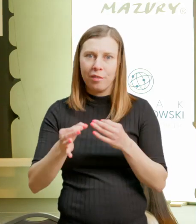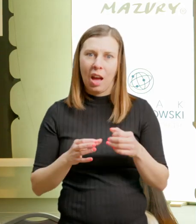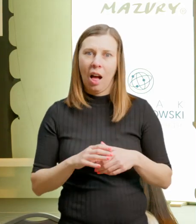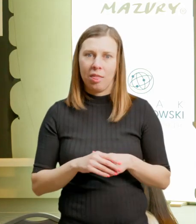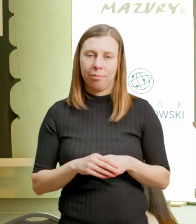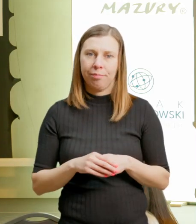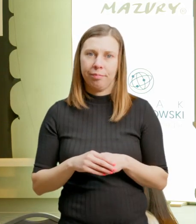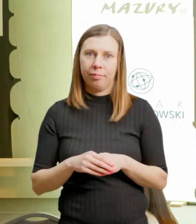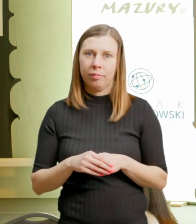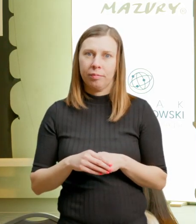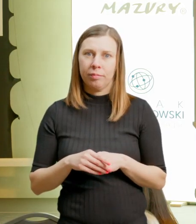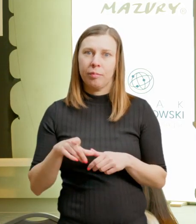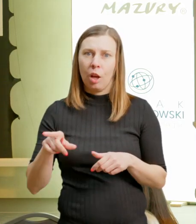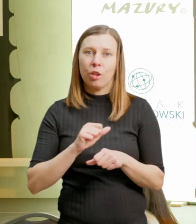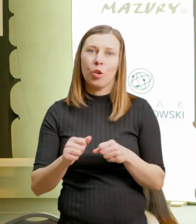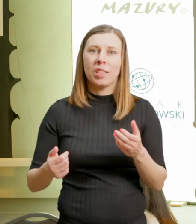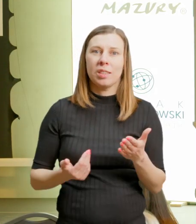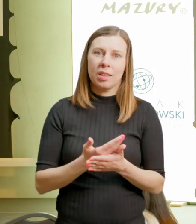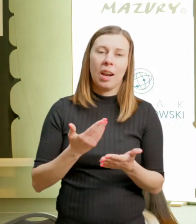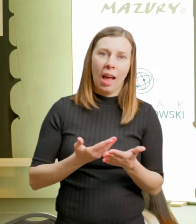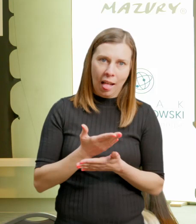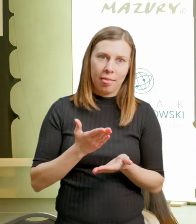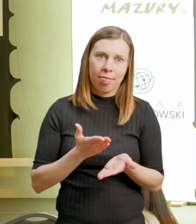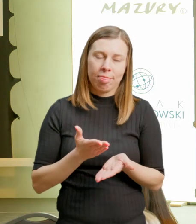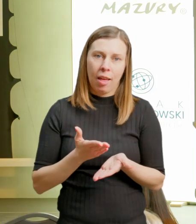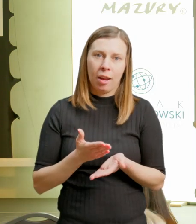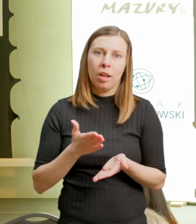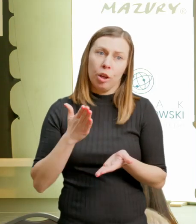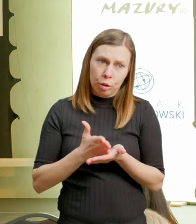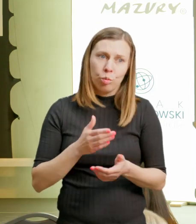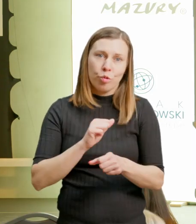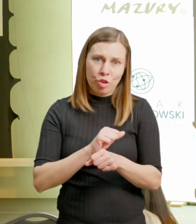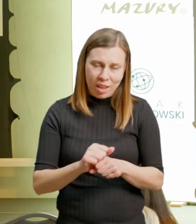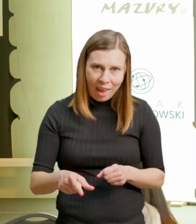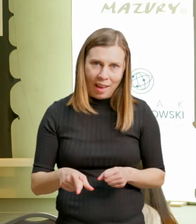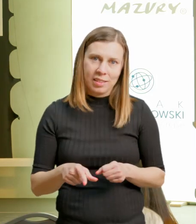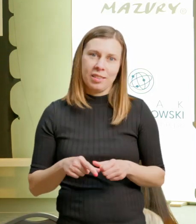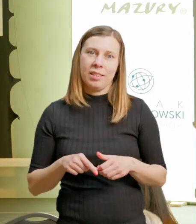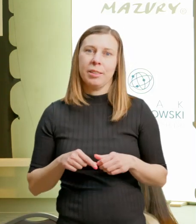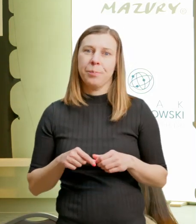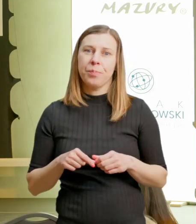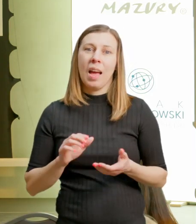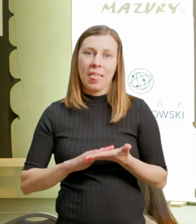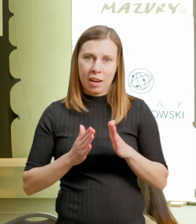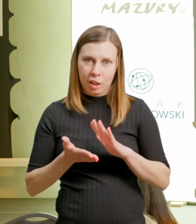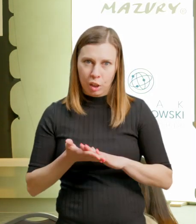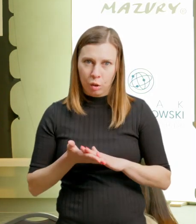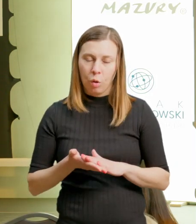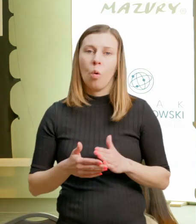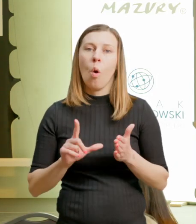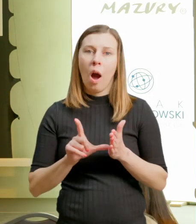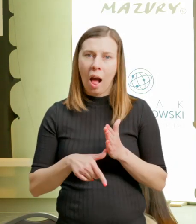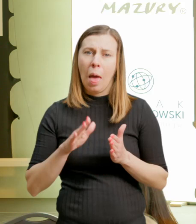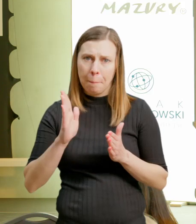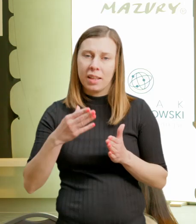już jest na rynku i będzie się aktywnie rozwijał. Tu jest